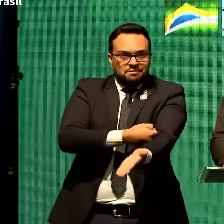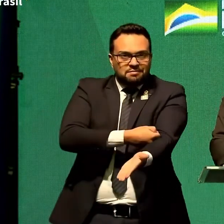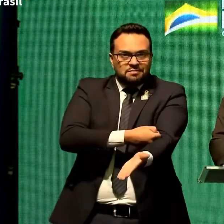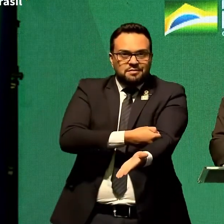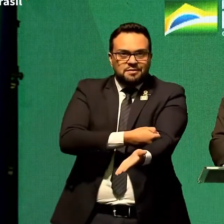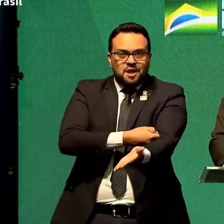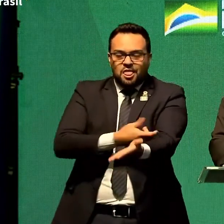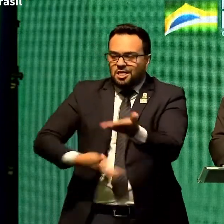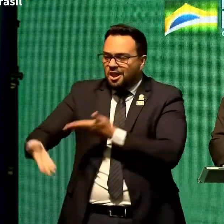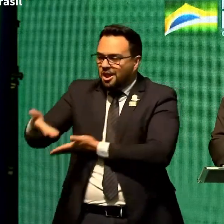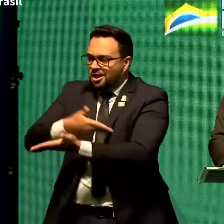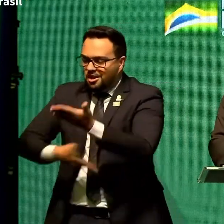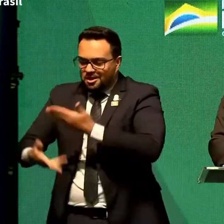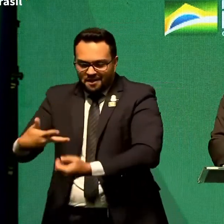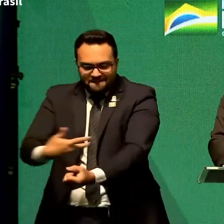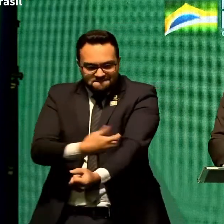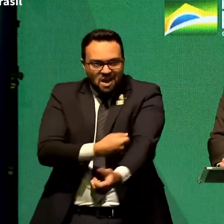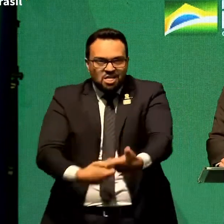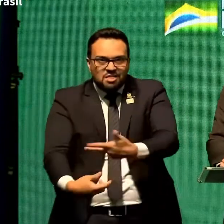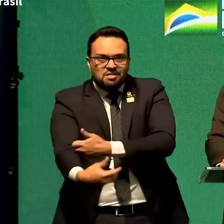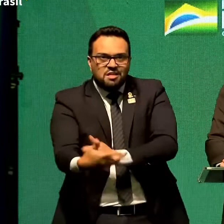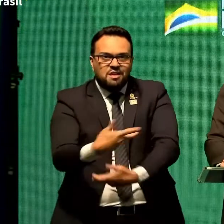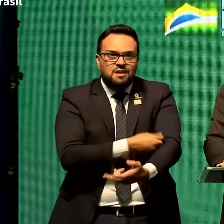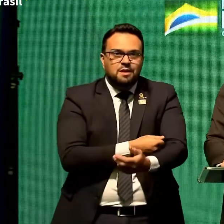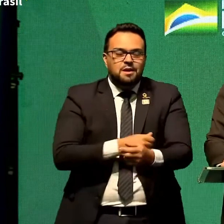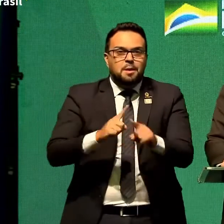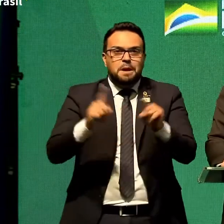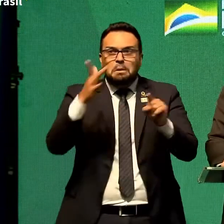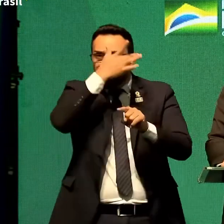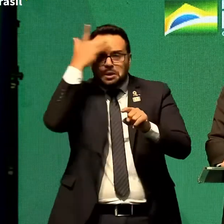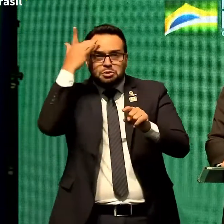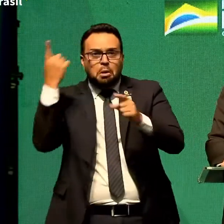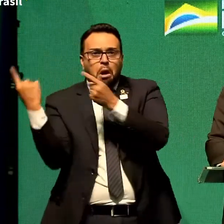de agulhas. E ninguém foi contra.